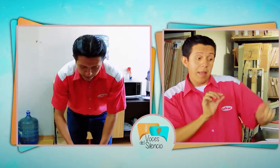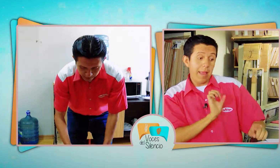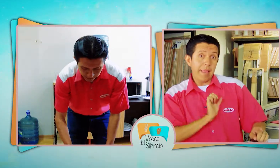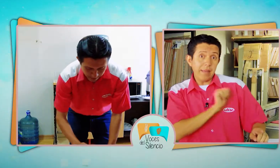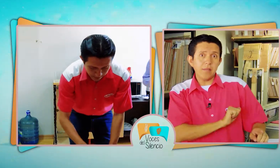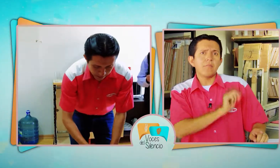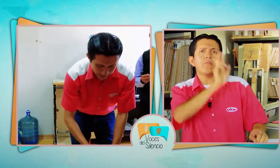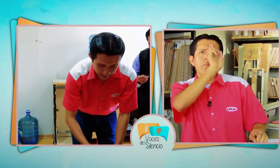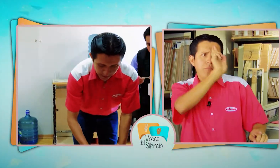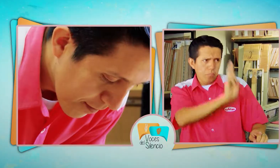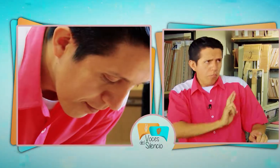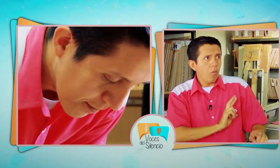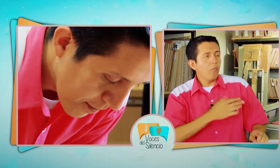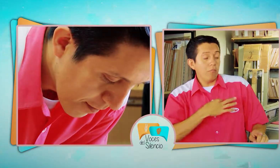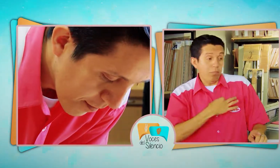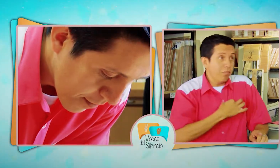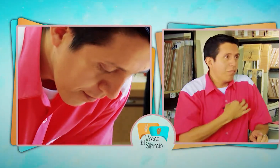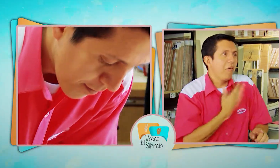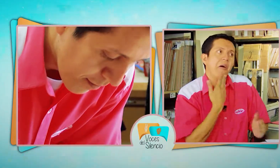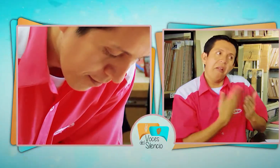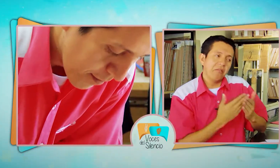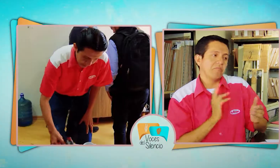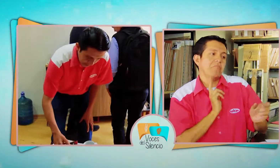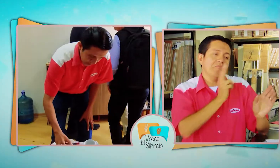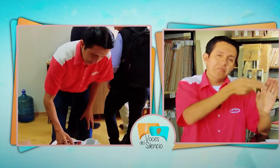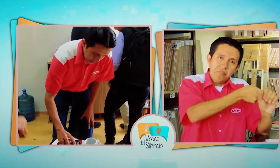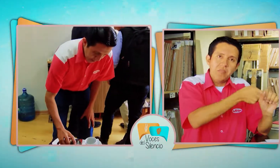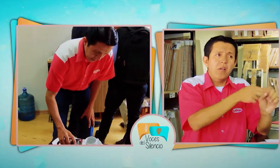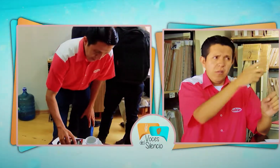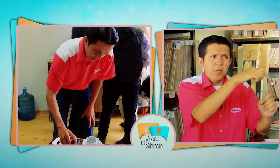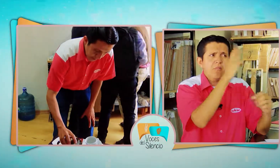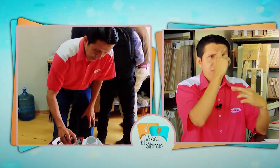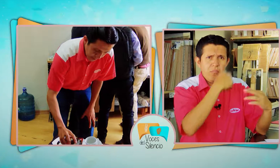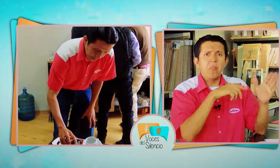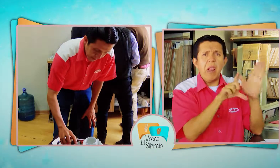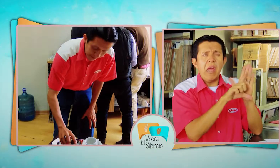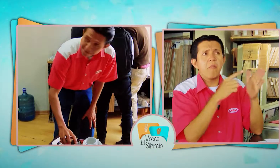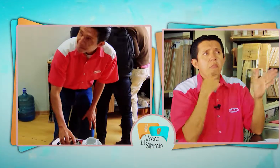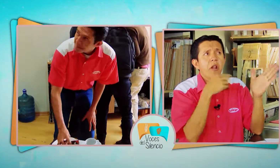Y cumple, nosotros gozamos de todos nuestros derechos laborables.